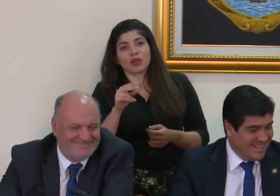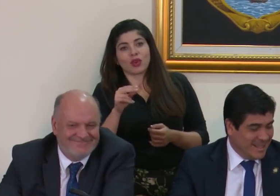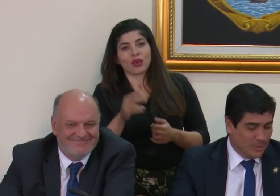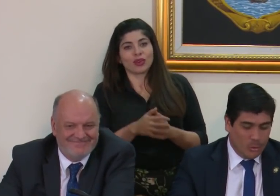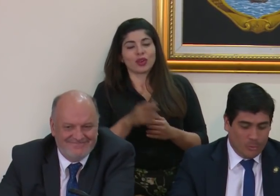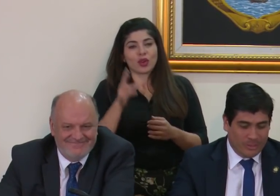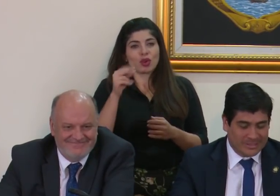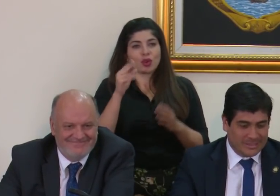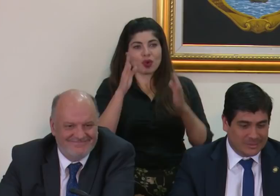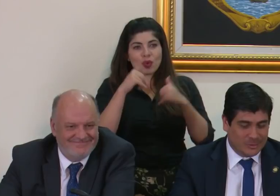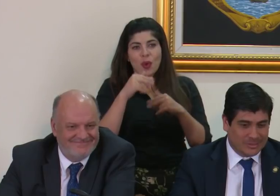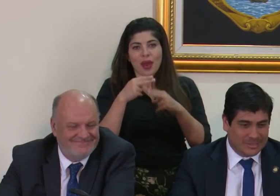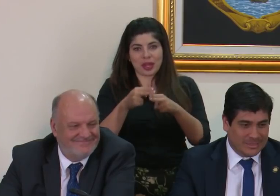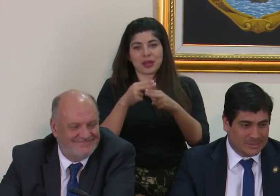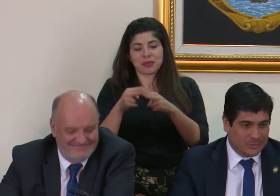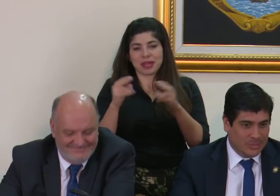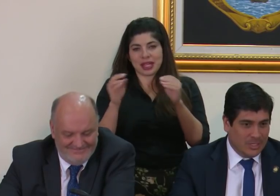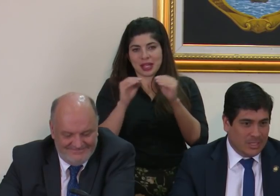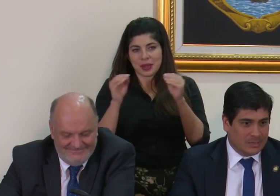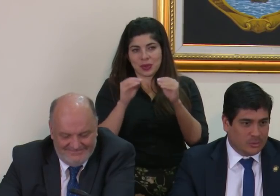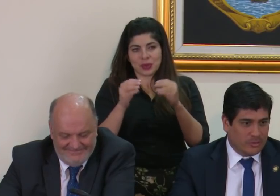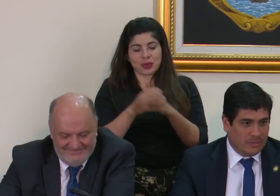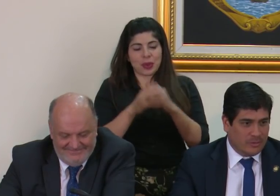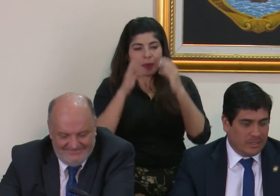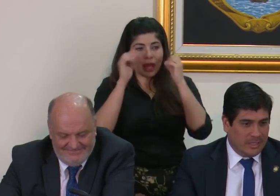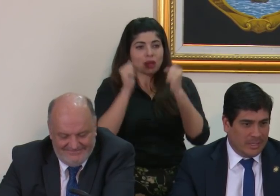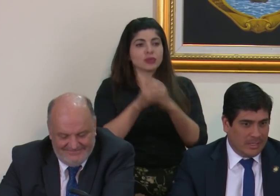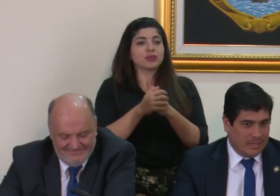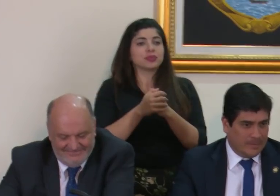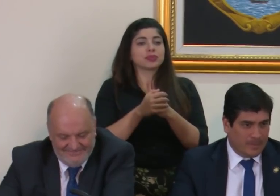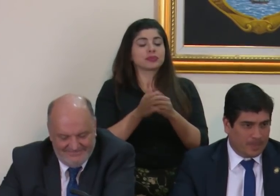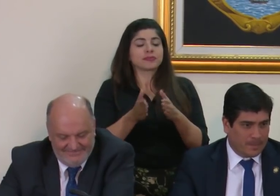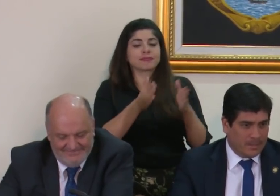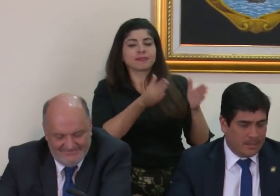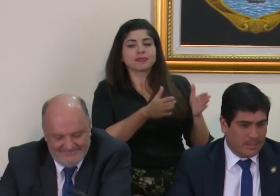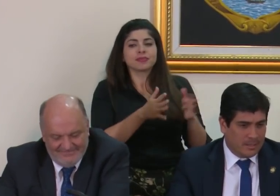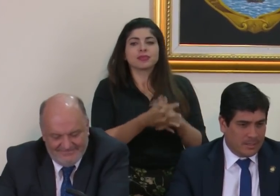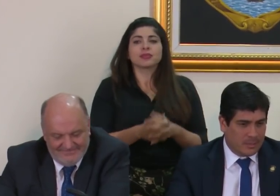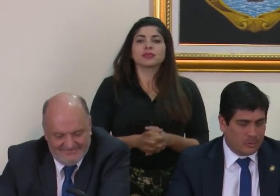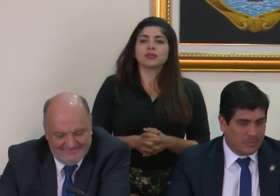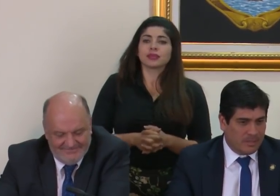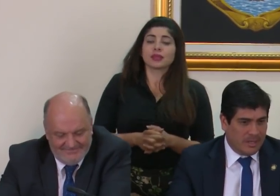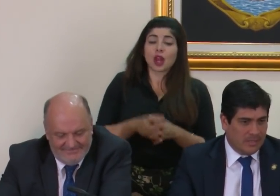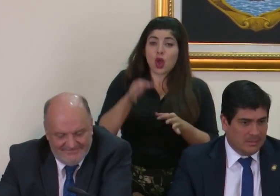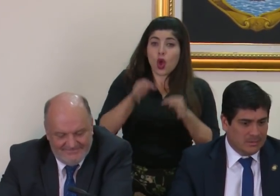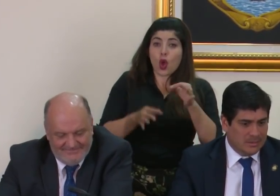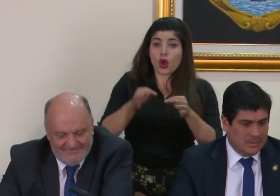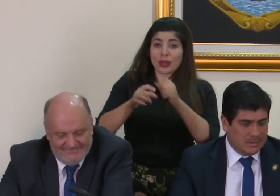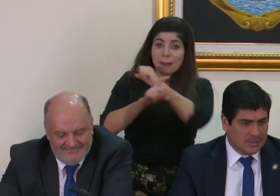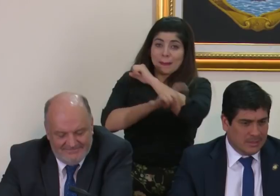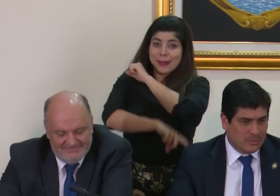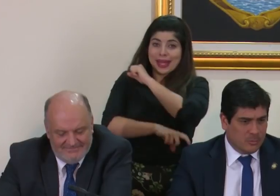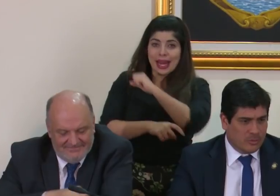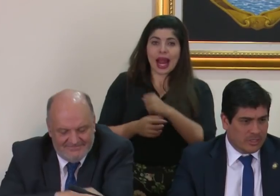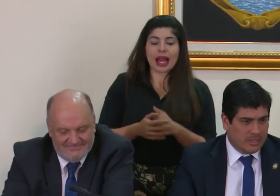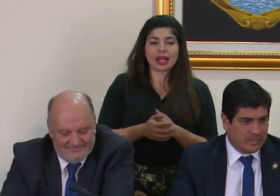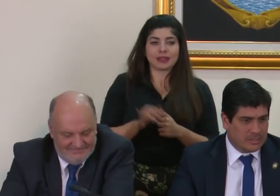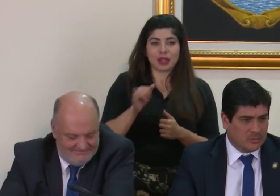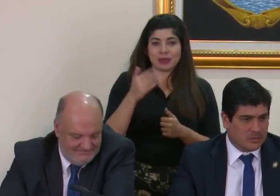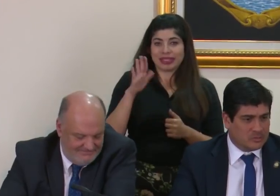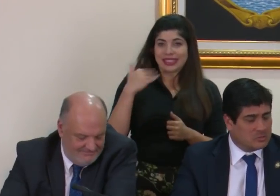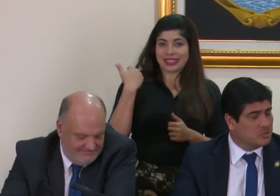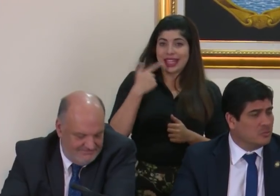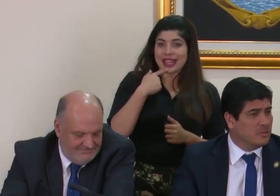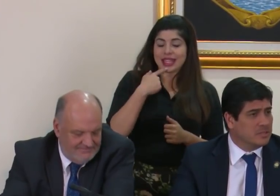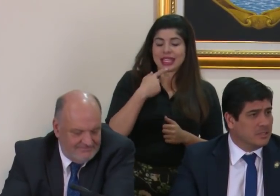hubo designaciones en esto sobre lo de la la corte penal como dije